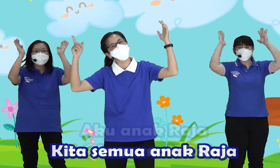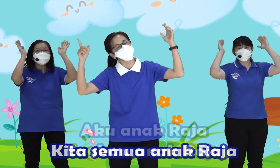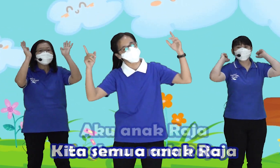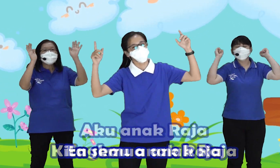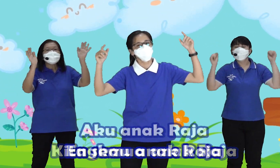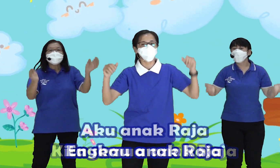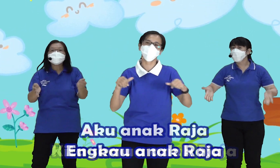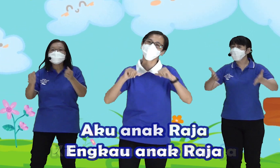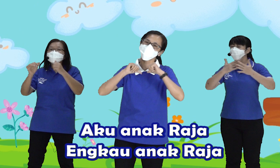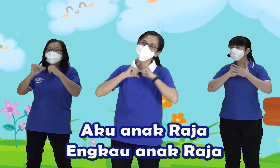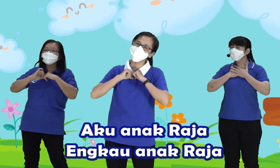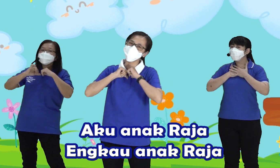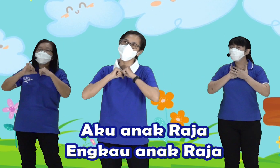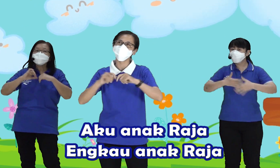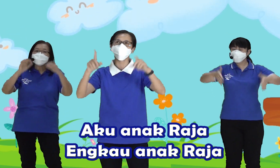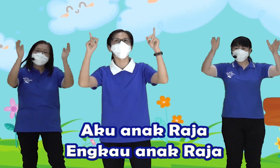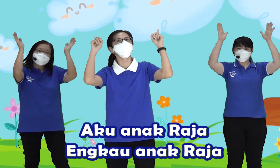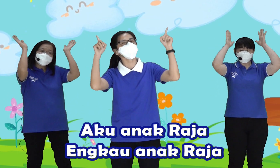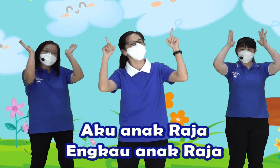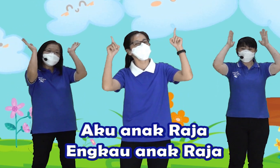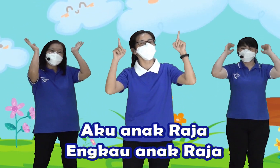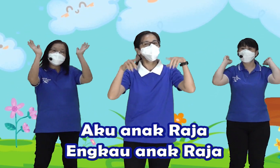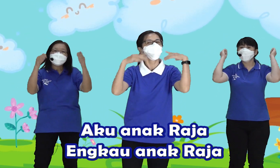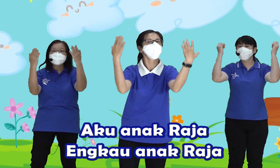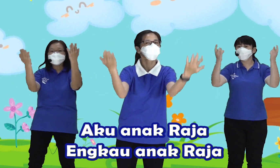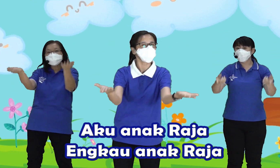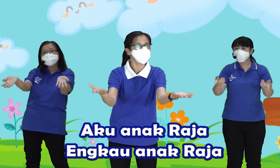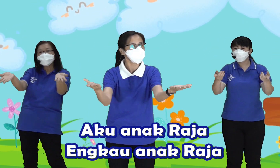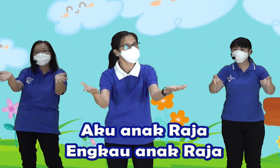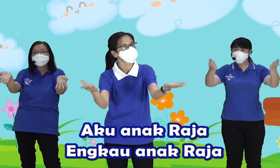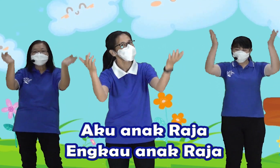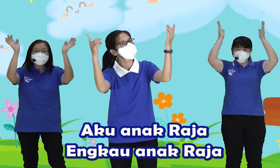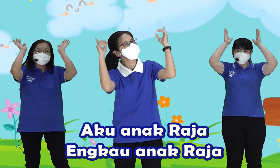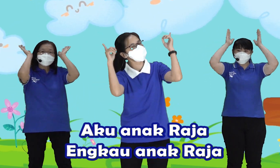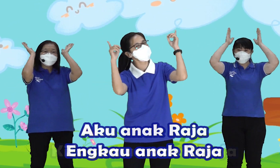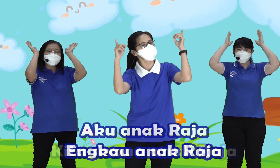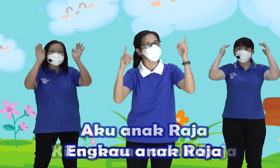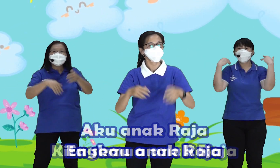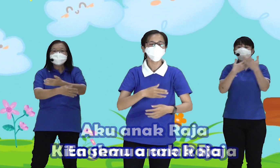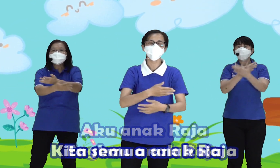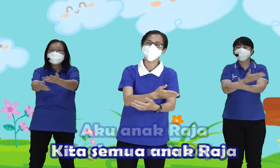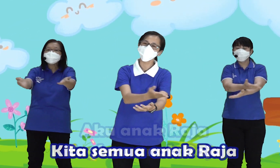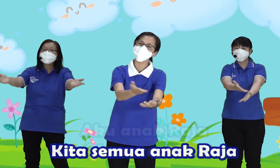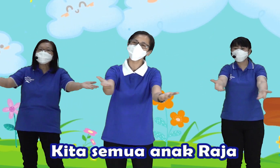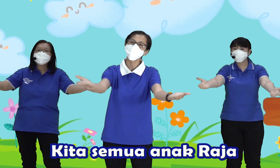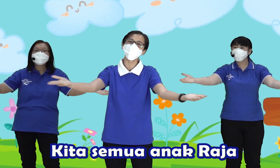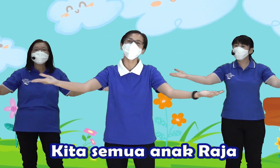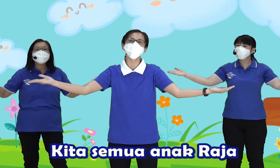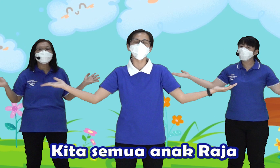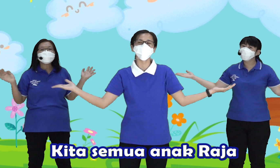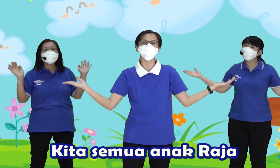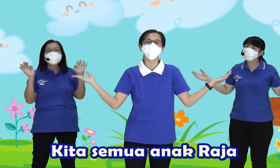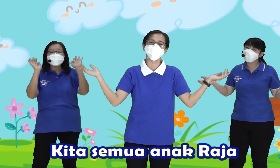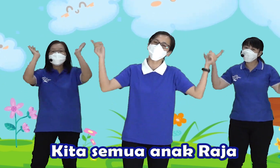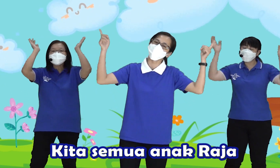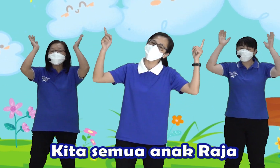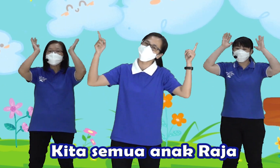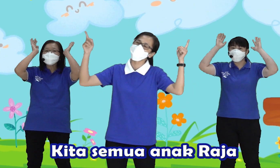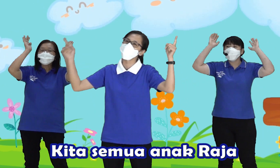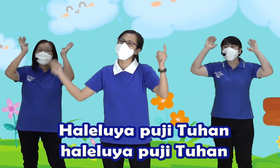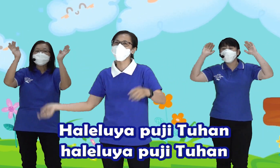Aku anak raja Engkau anak raja Kita semua anak